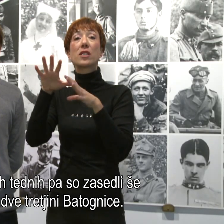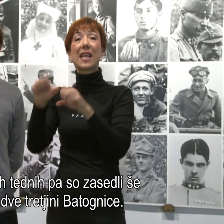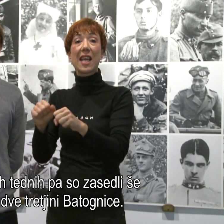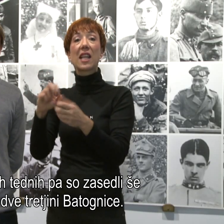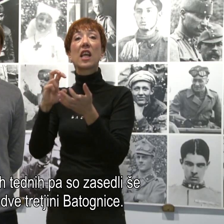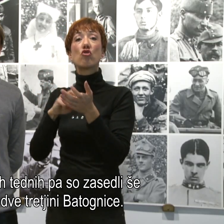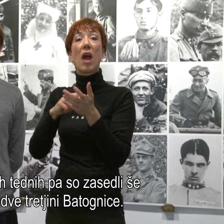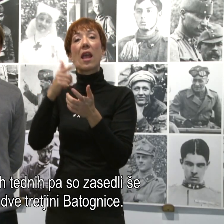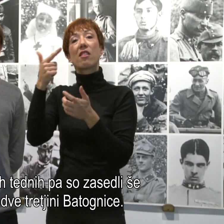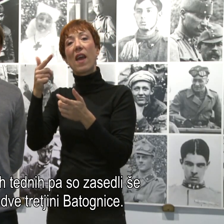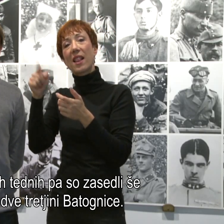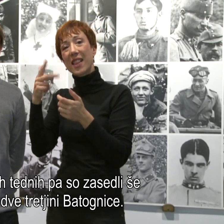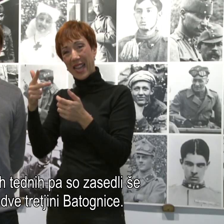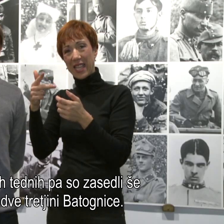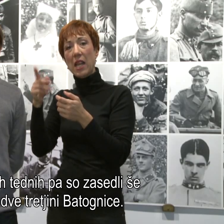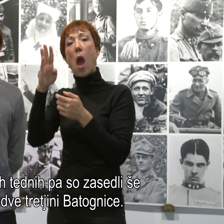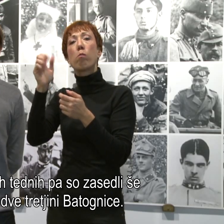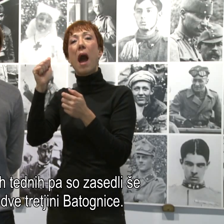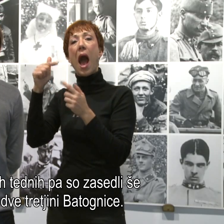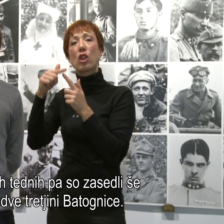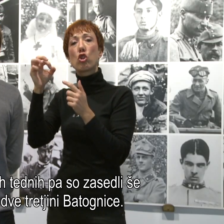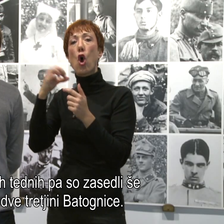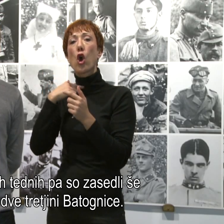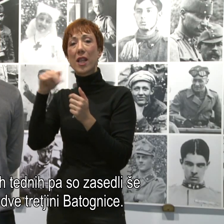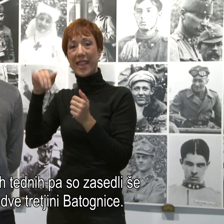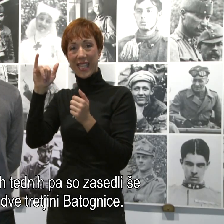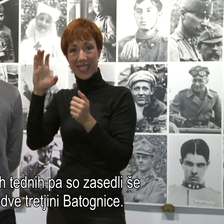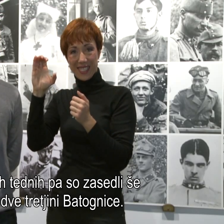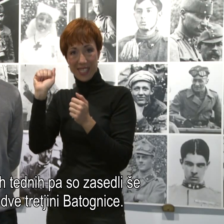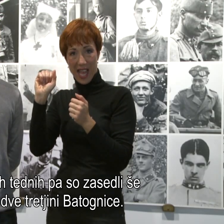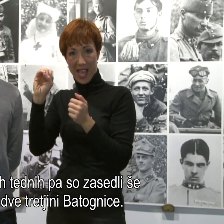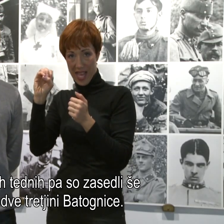Batognice, potem pa so se ustavili za približno dve leti pa pol.